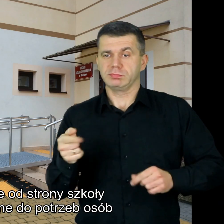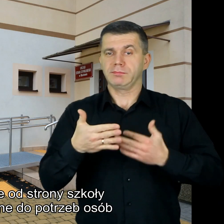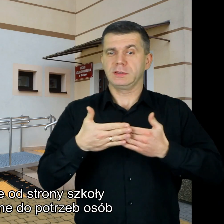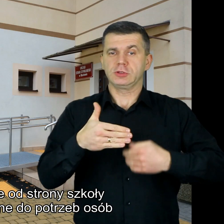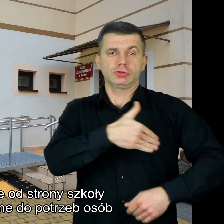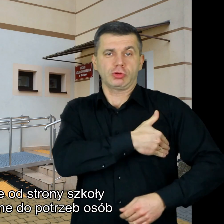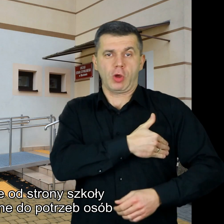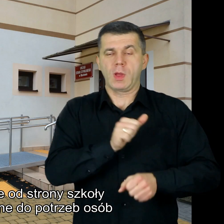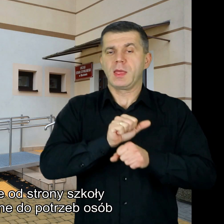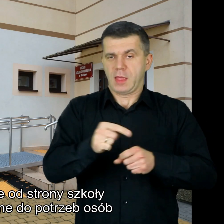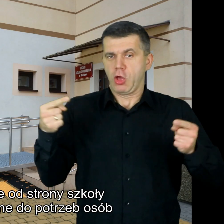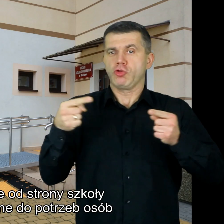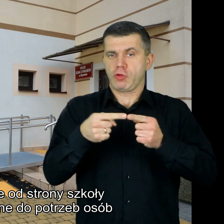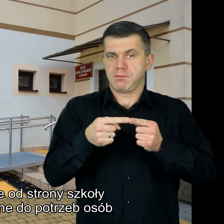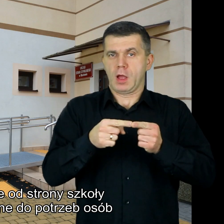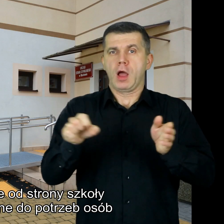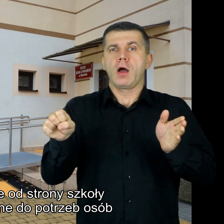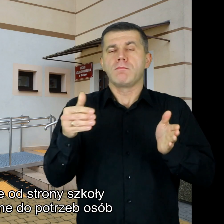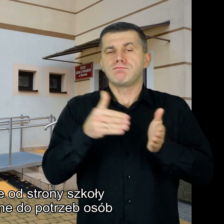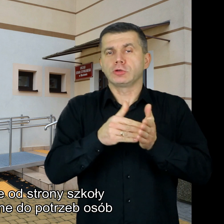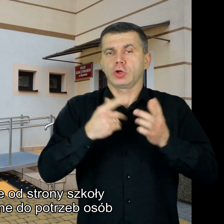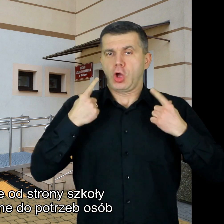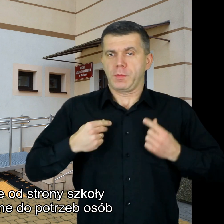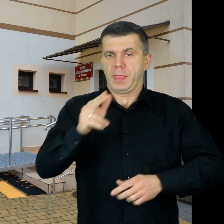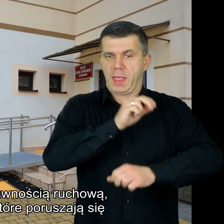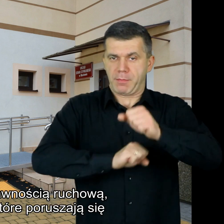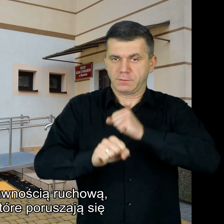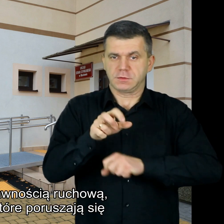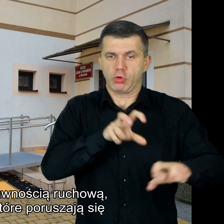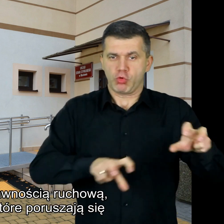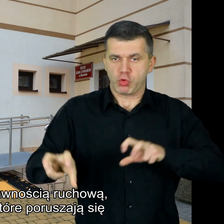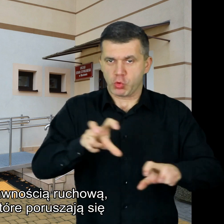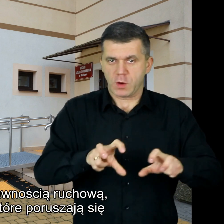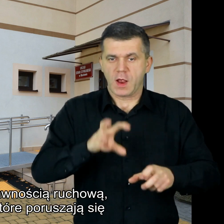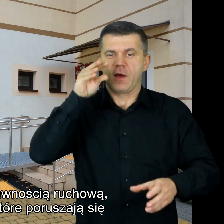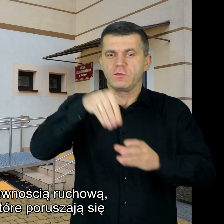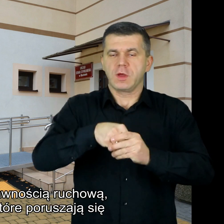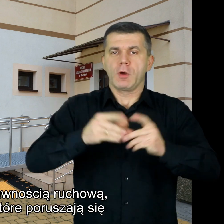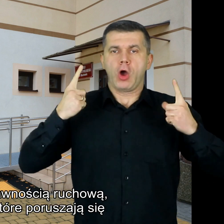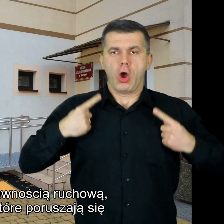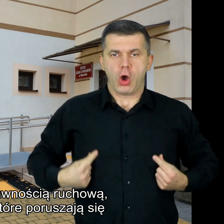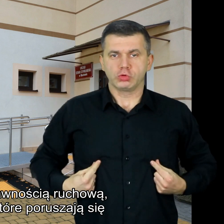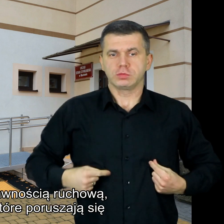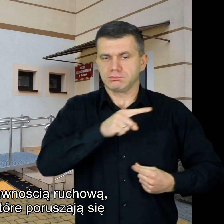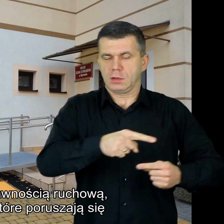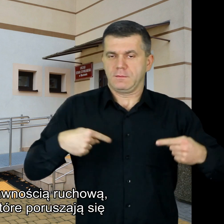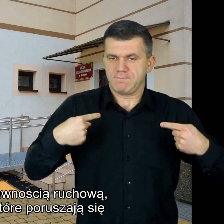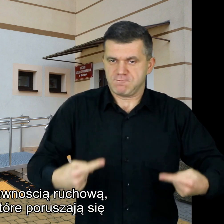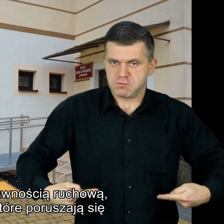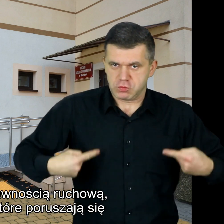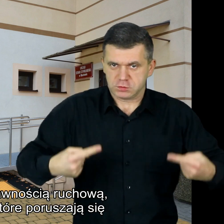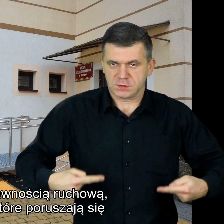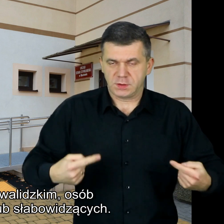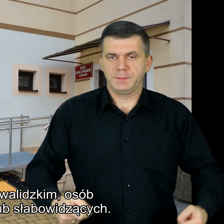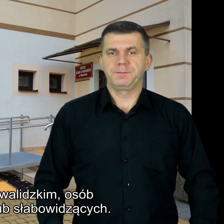strony szkoły jest dostosowane do potrzeb osób z niepełnosprawnością ruchową w tym osób, które poruszają się na wózku